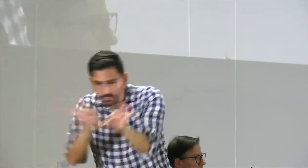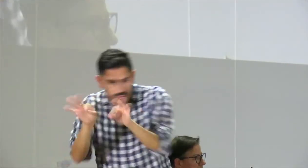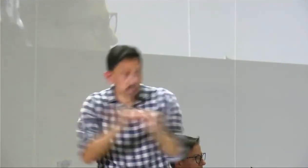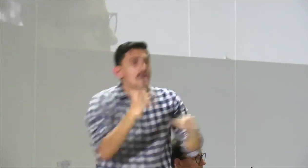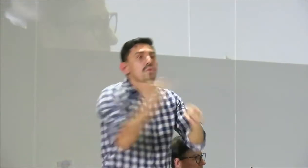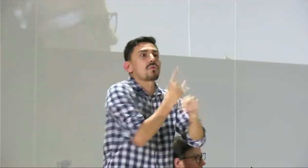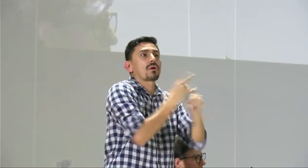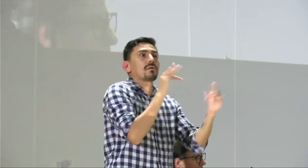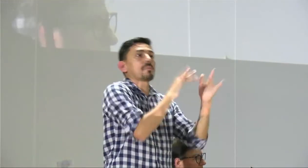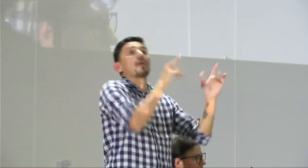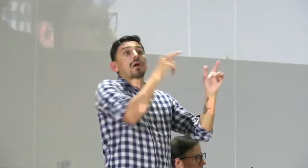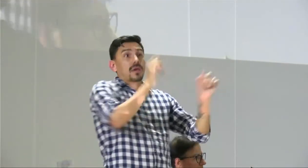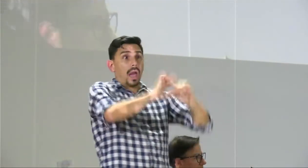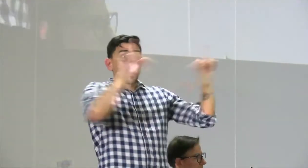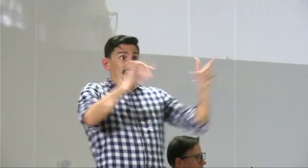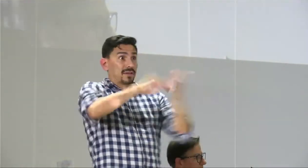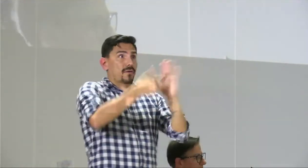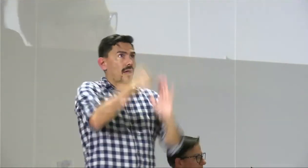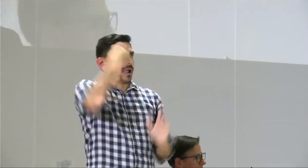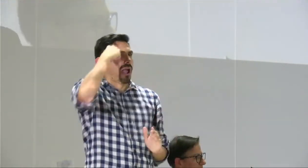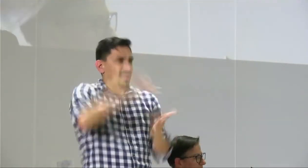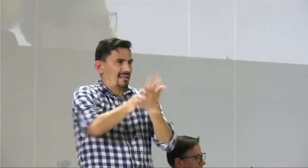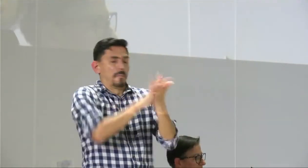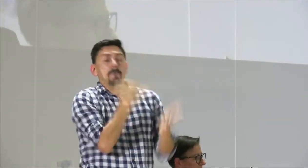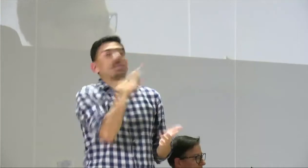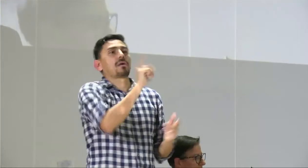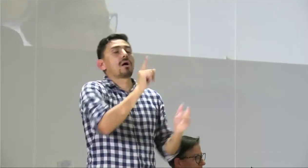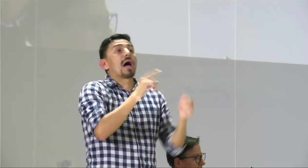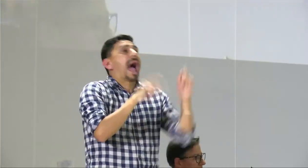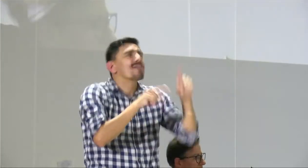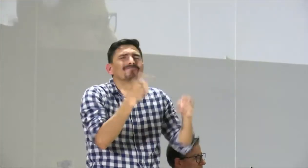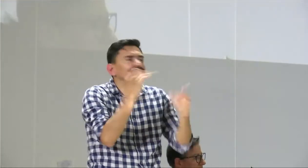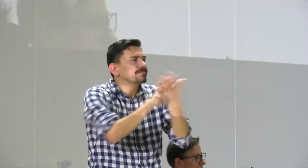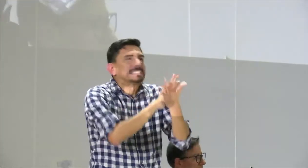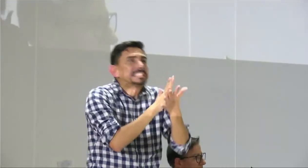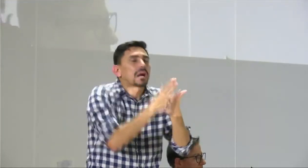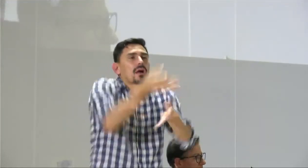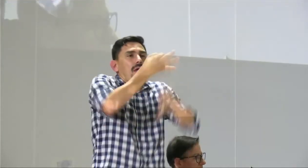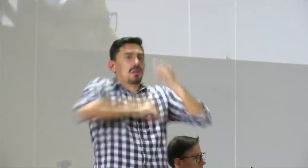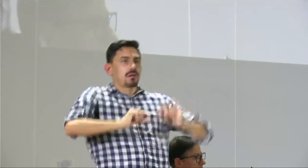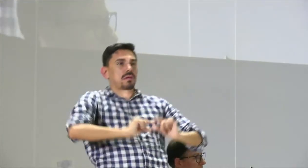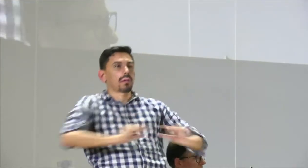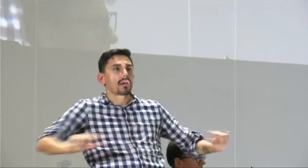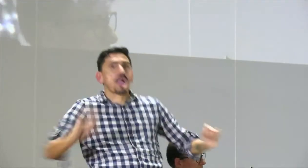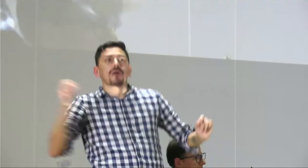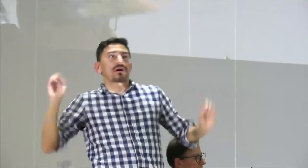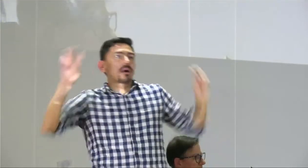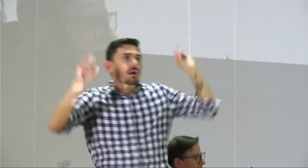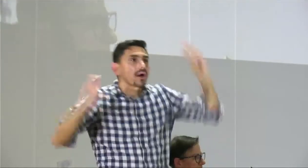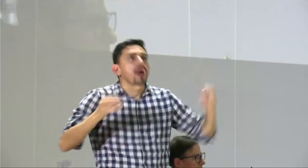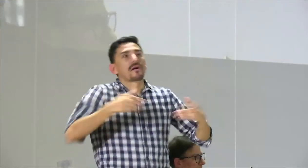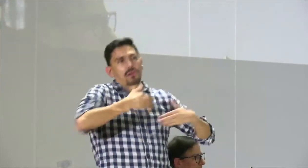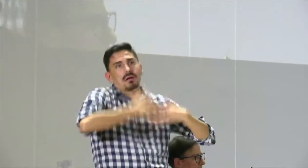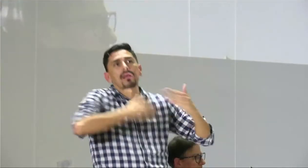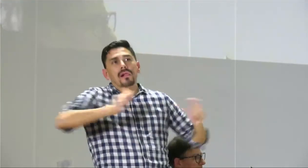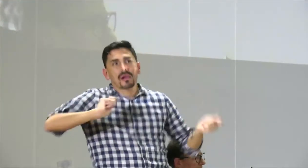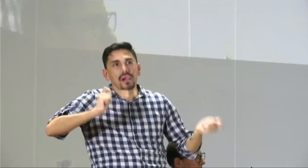lingüístico y de acuerdo a eso se usó a veces las señas de pronto no las conocían y cuando eran señas que no eran muy conocidas se